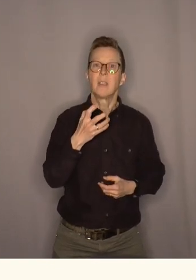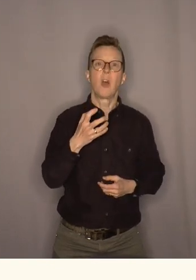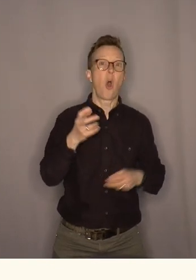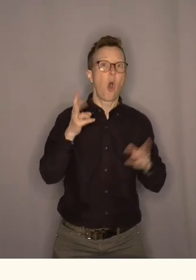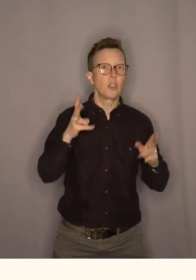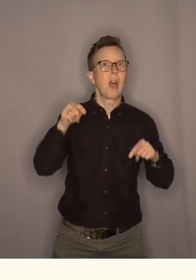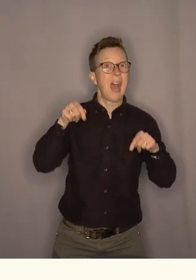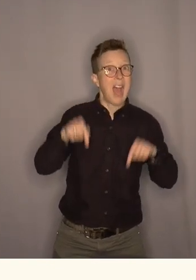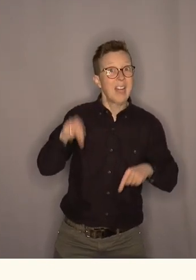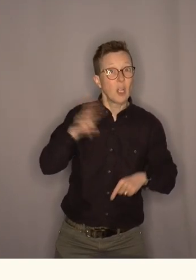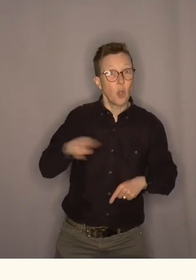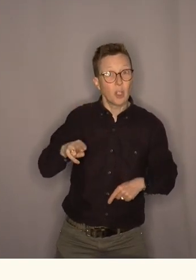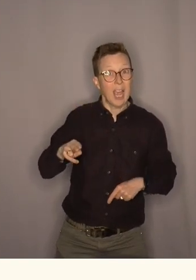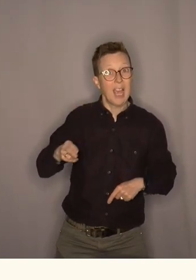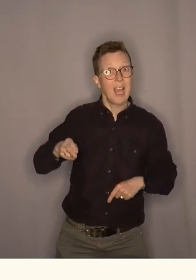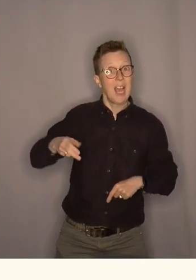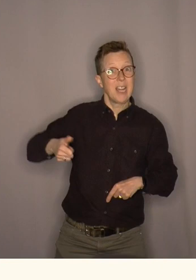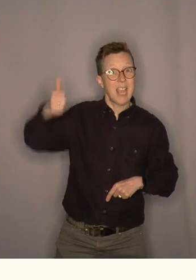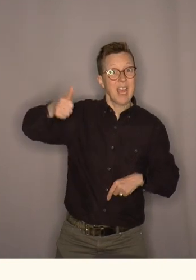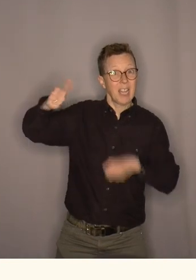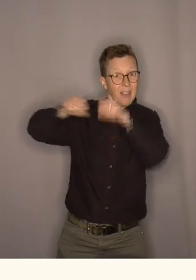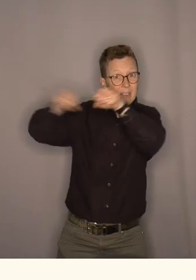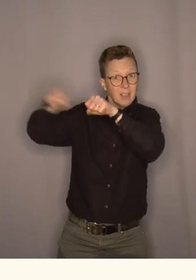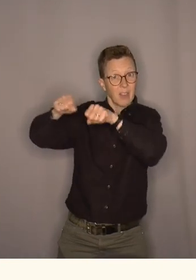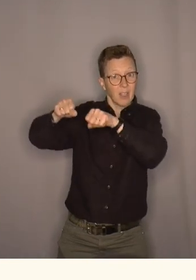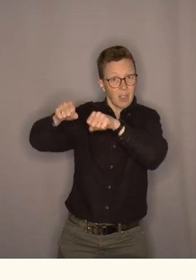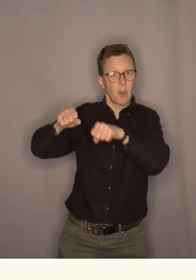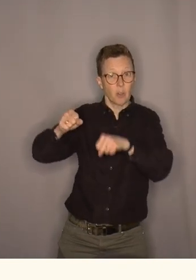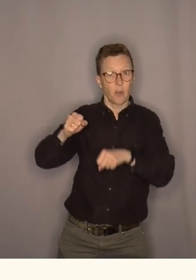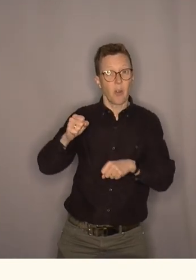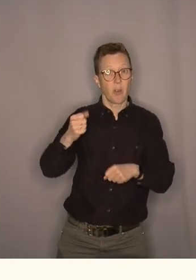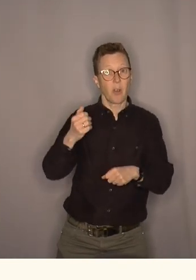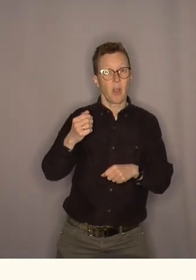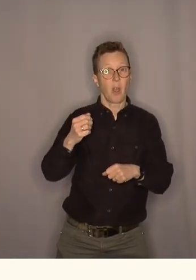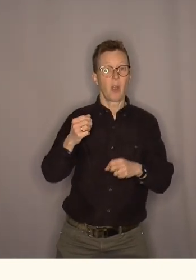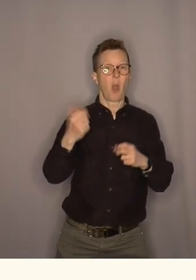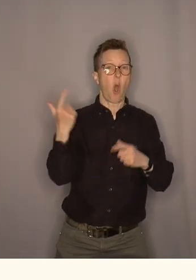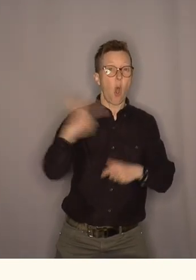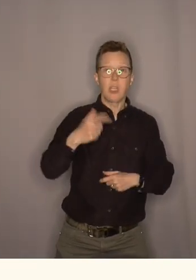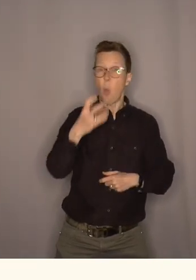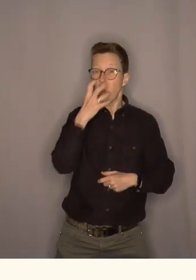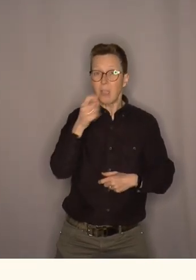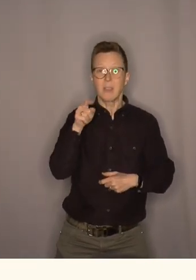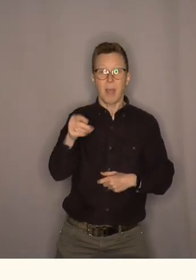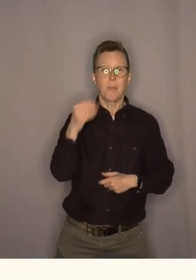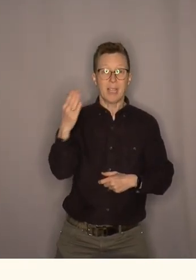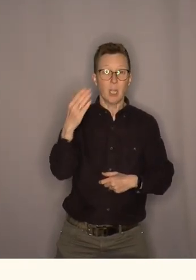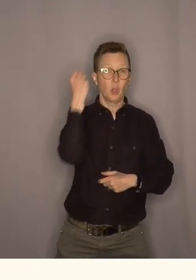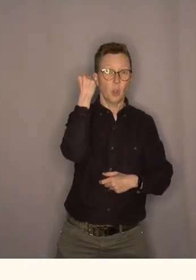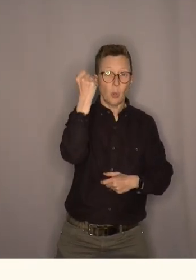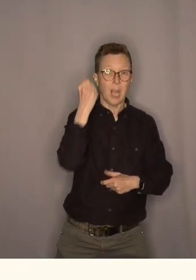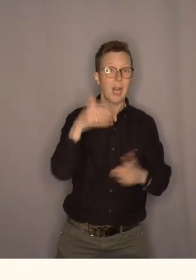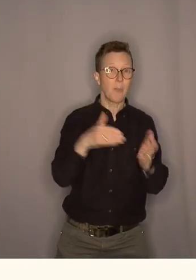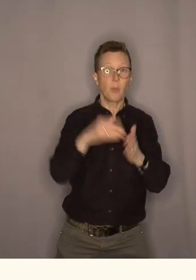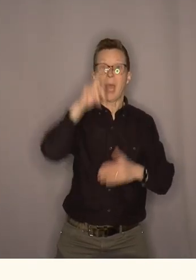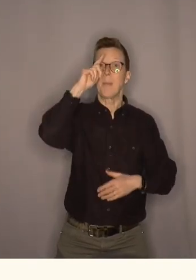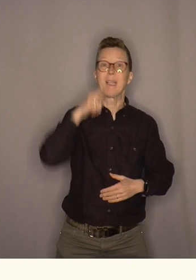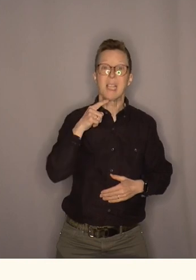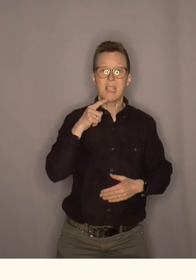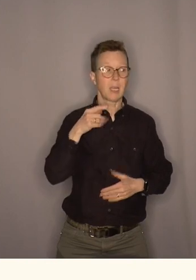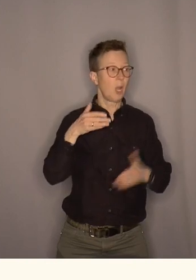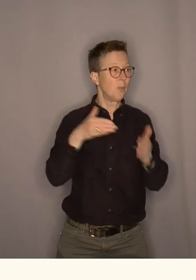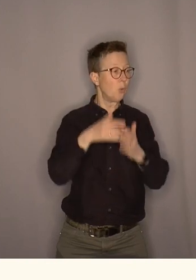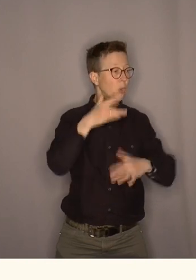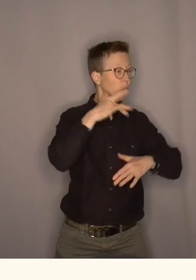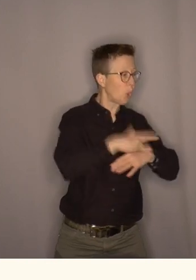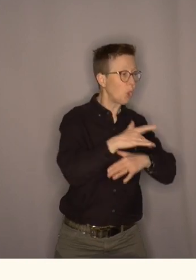for regjeringen her i Norge. Fossil energi, det vet vi det er i ferd med å bli en eksistensiell trussel for menneskeheten, for dyr